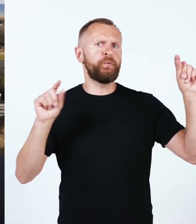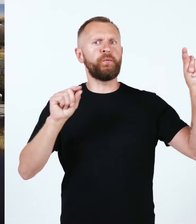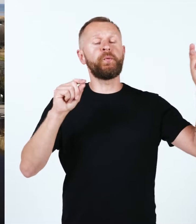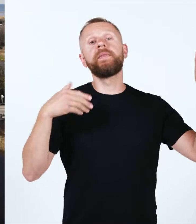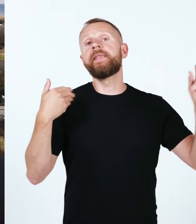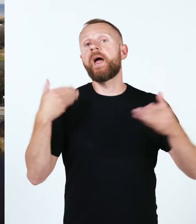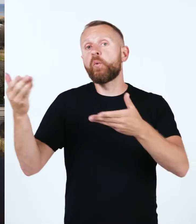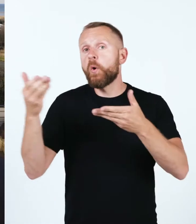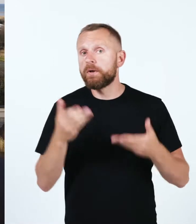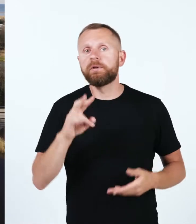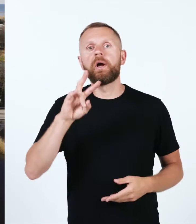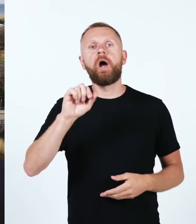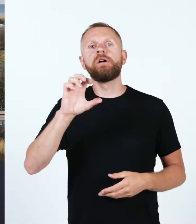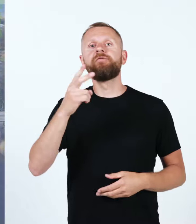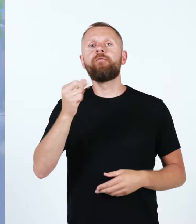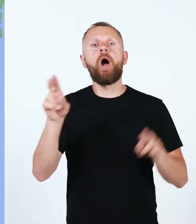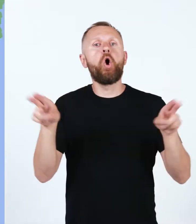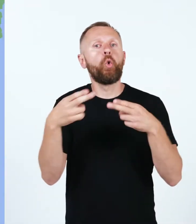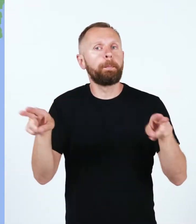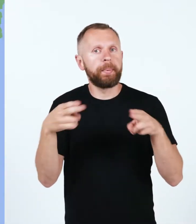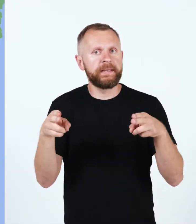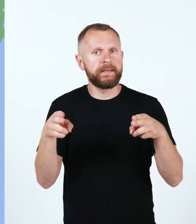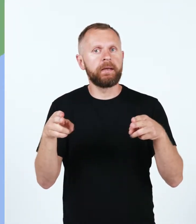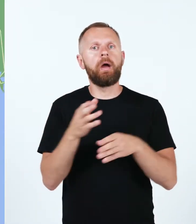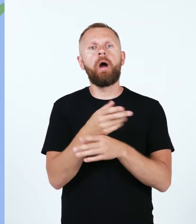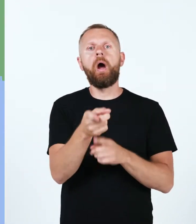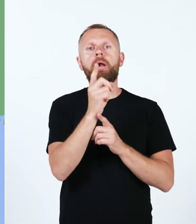Tere tulemast Nasva klubi kalastuskohta.